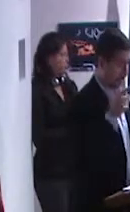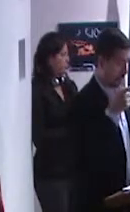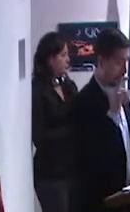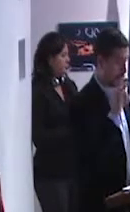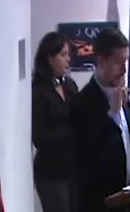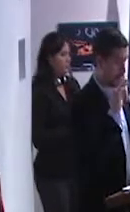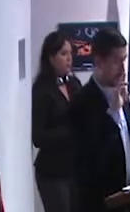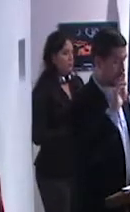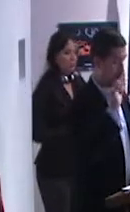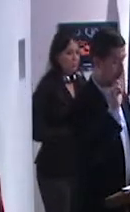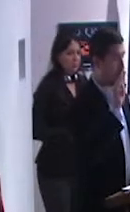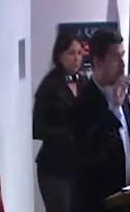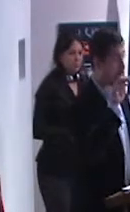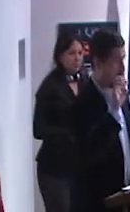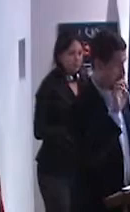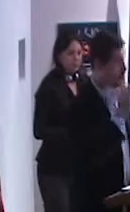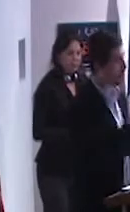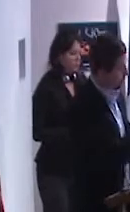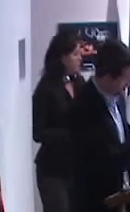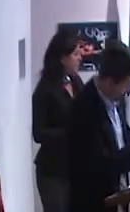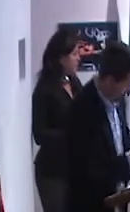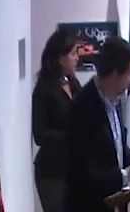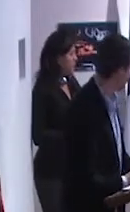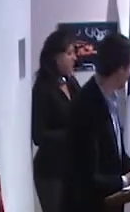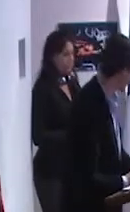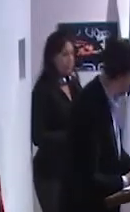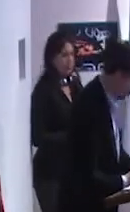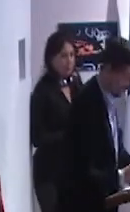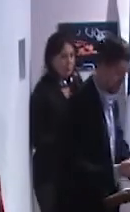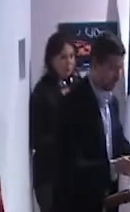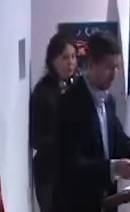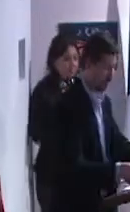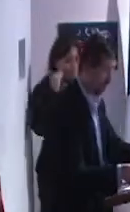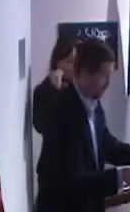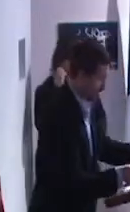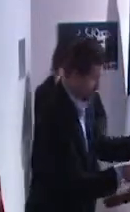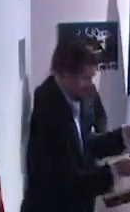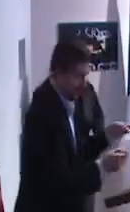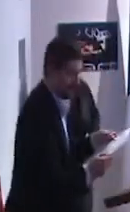Francia, el doctor Regens. Por favor.